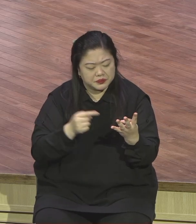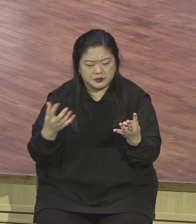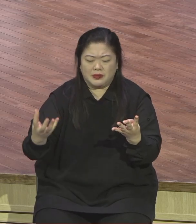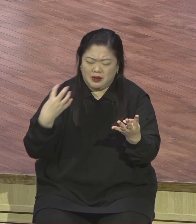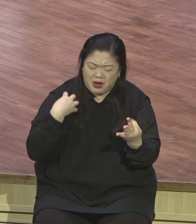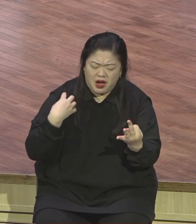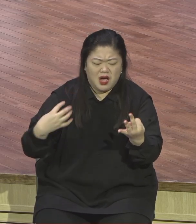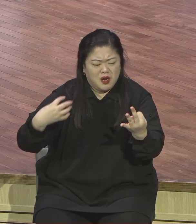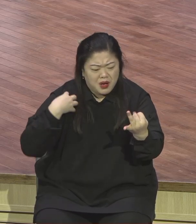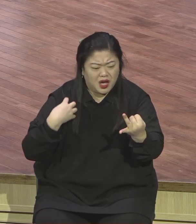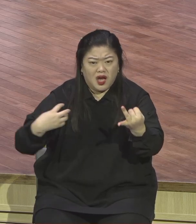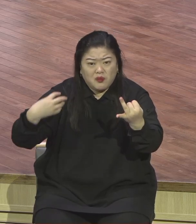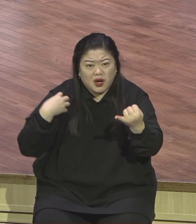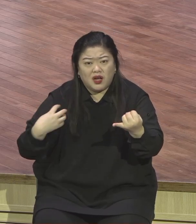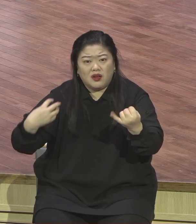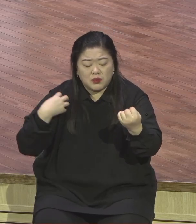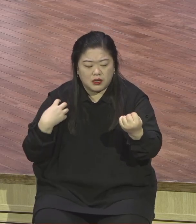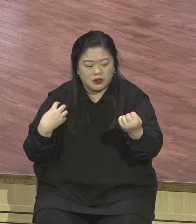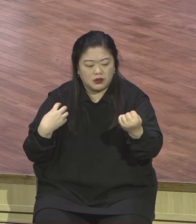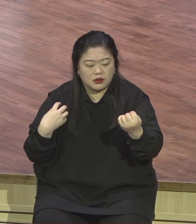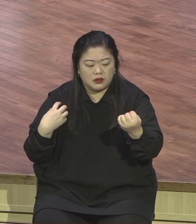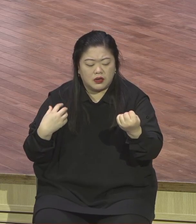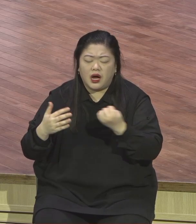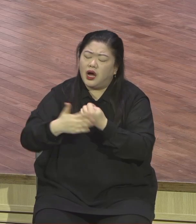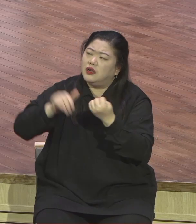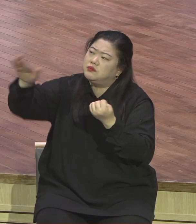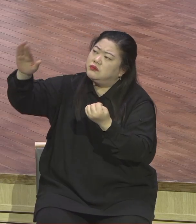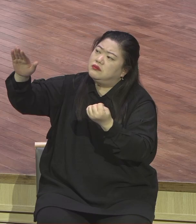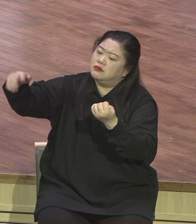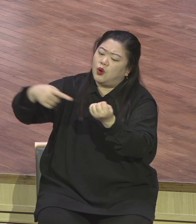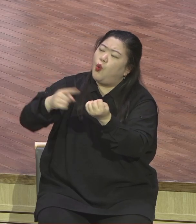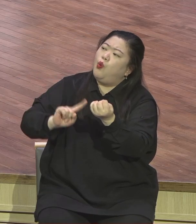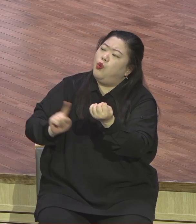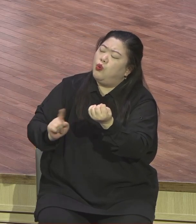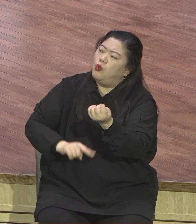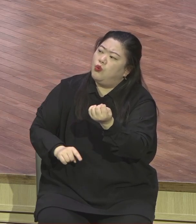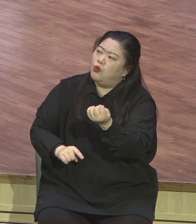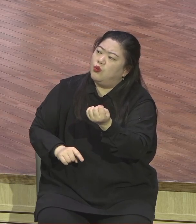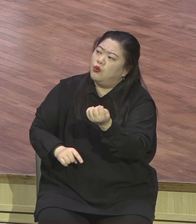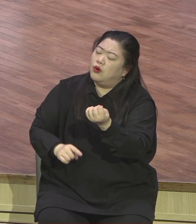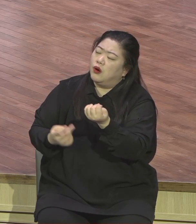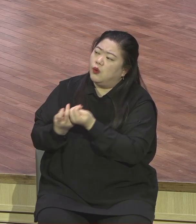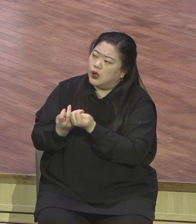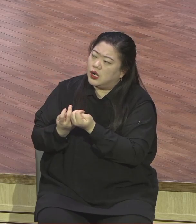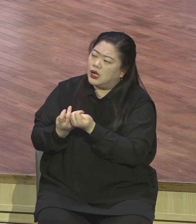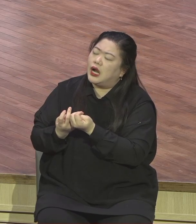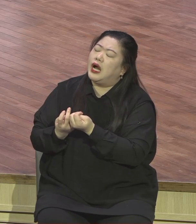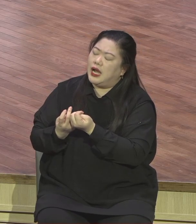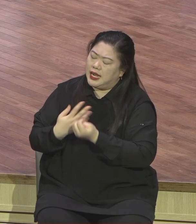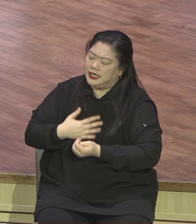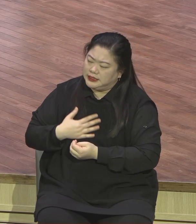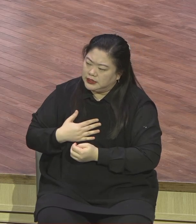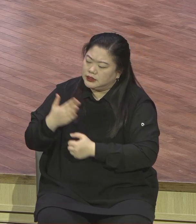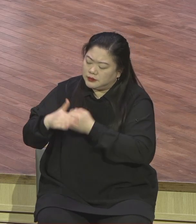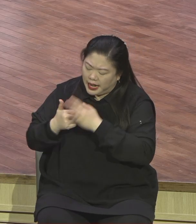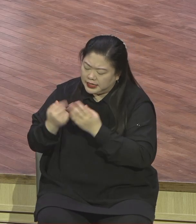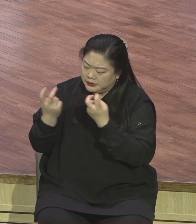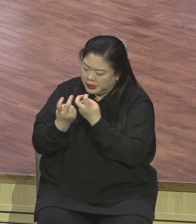기도하니까 하나님 힘주시고 지혜주시고 영적 직각 변동 이렇게 해서 부흥시기수밖에 없도록 하나님이 그렇게 능력을